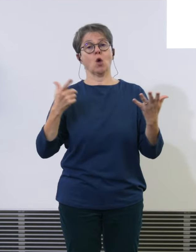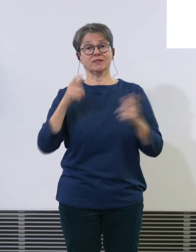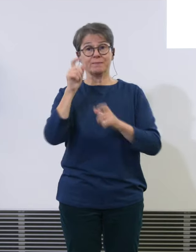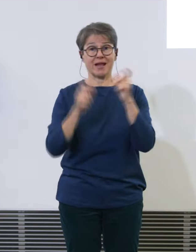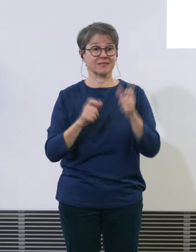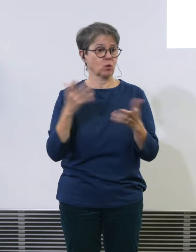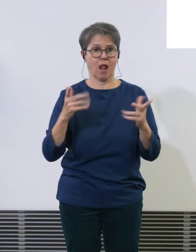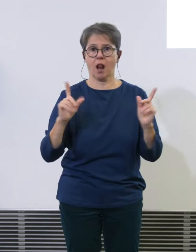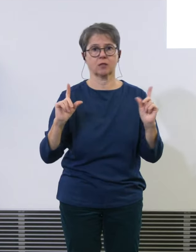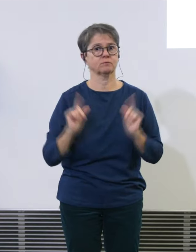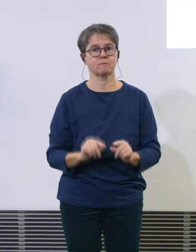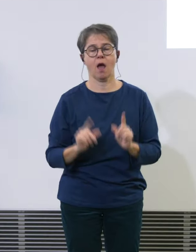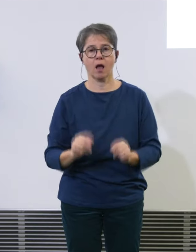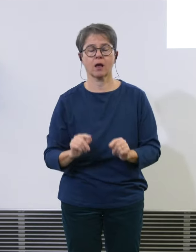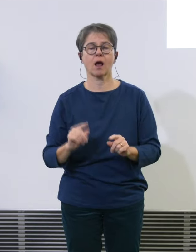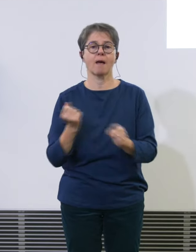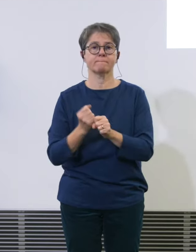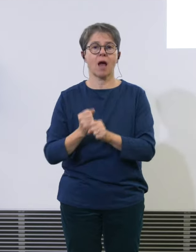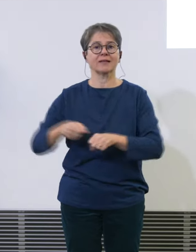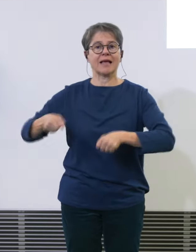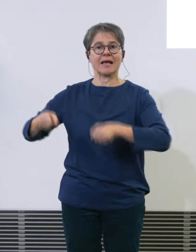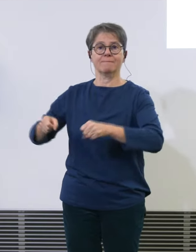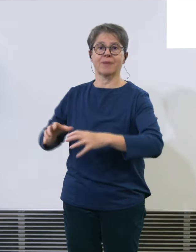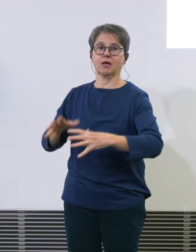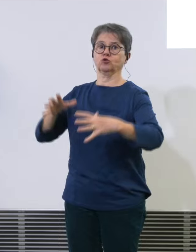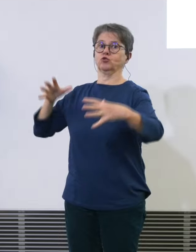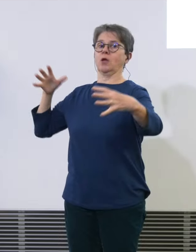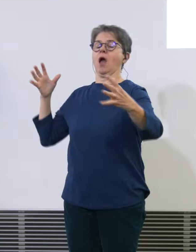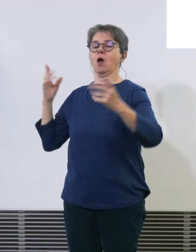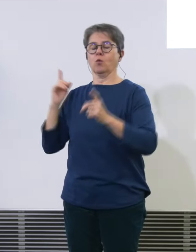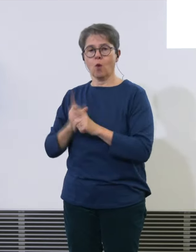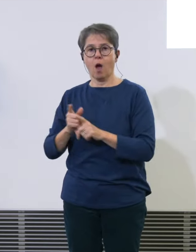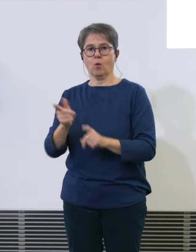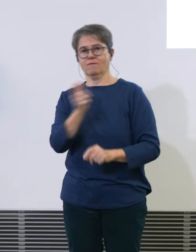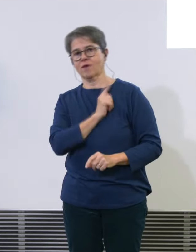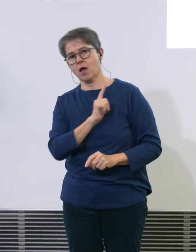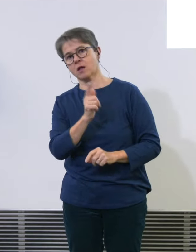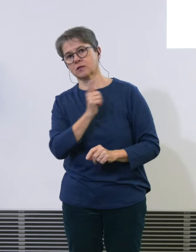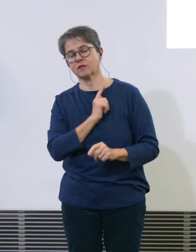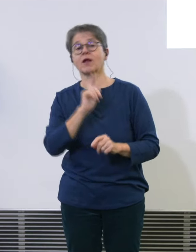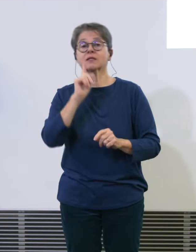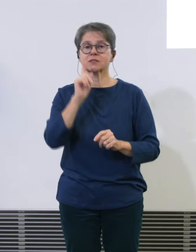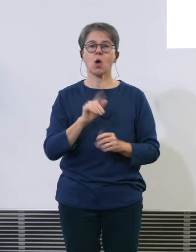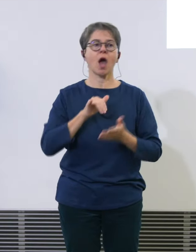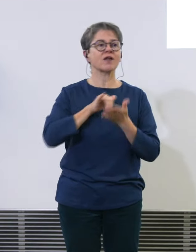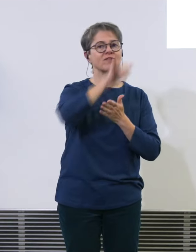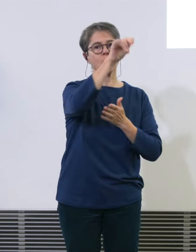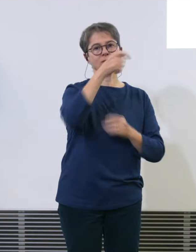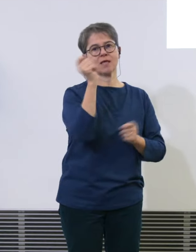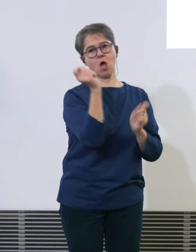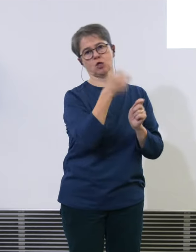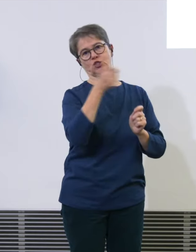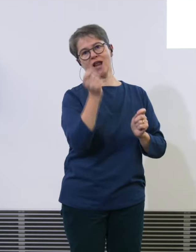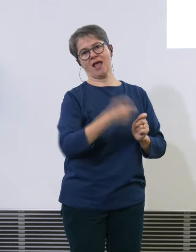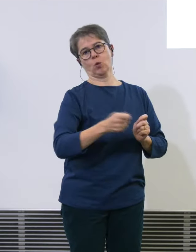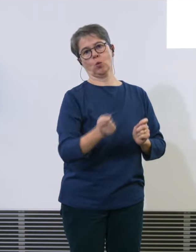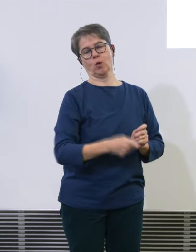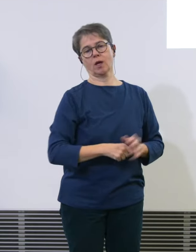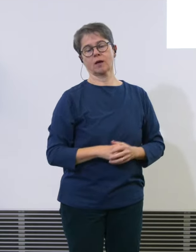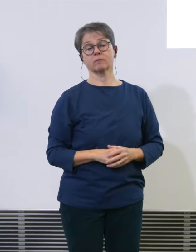Gepäckstaus und auch bis und mit Streichungen von Flugzeugen geführt. Vor allem im Sommer 2022,